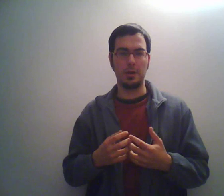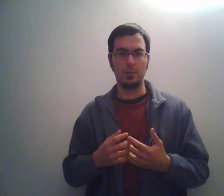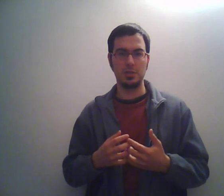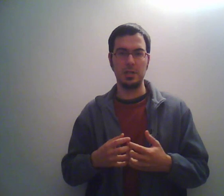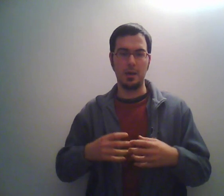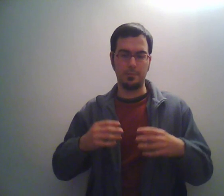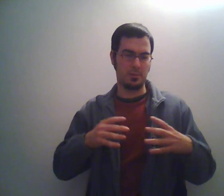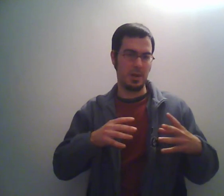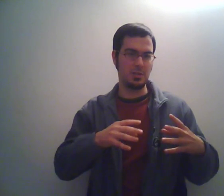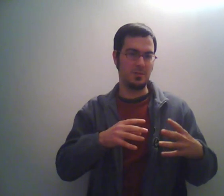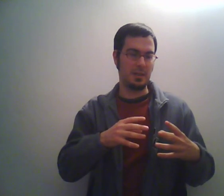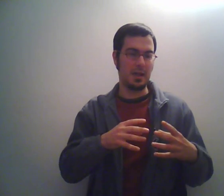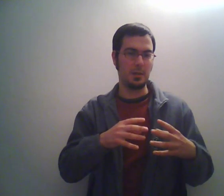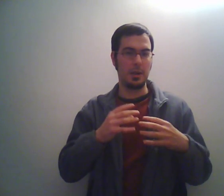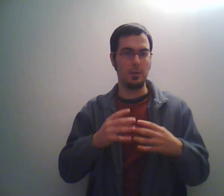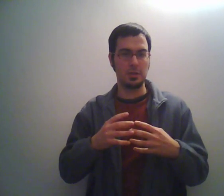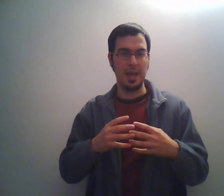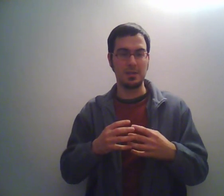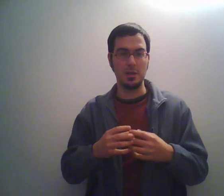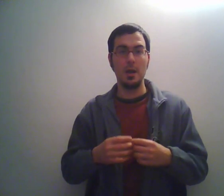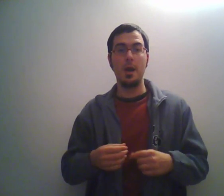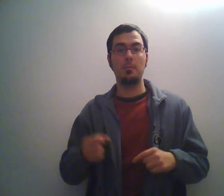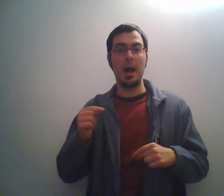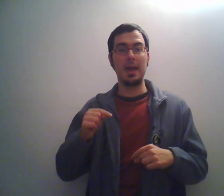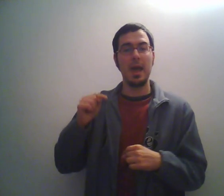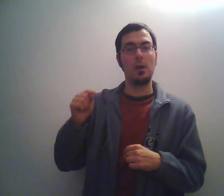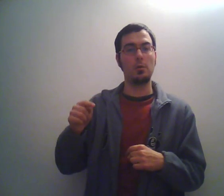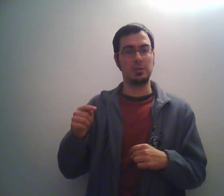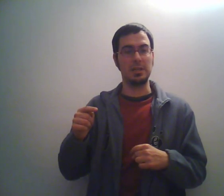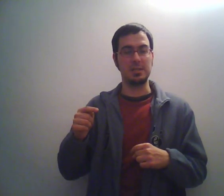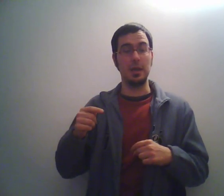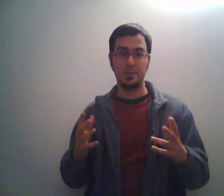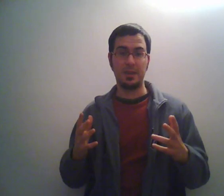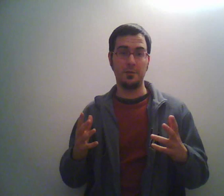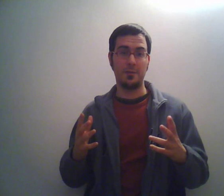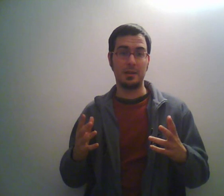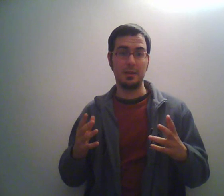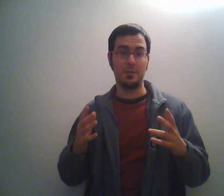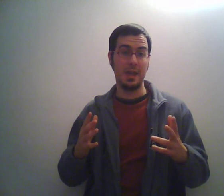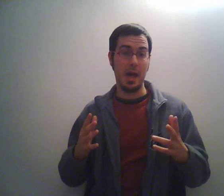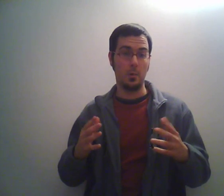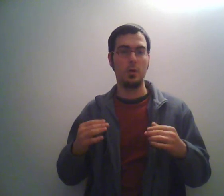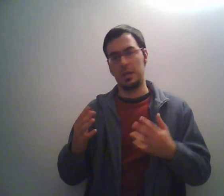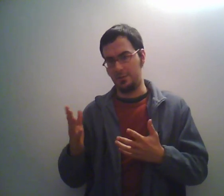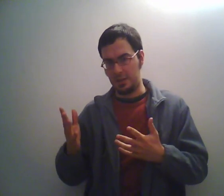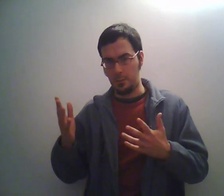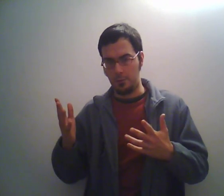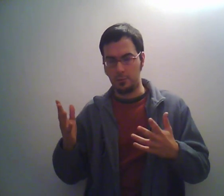le voci a personaggi inventati per il loro sketch, ma anche a loro stessi. spesso infatti vediamo, e vedremo in